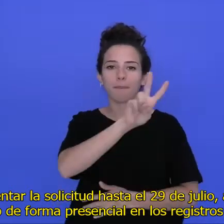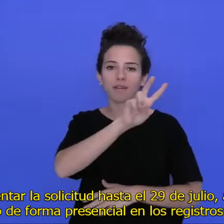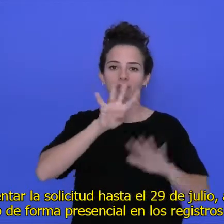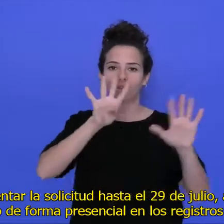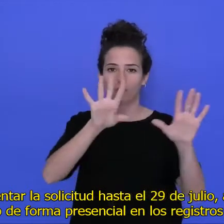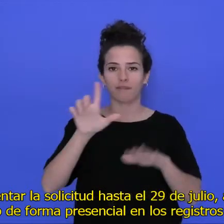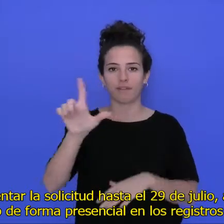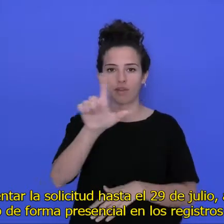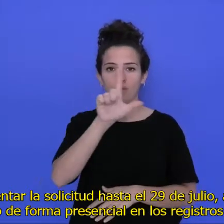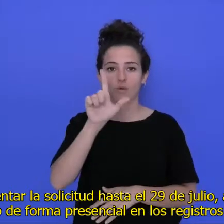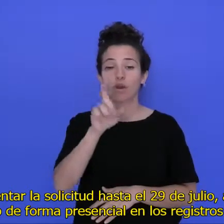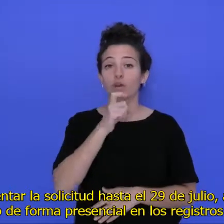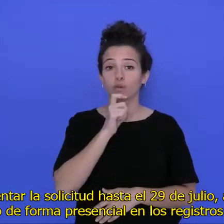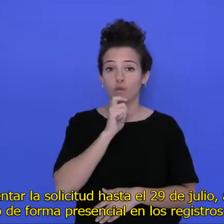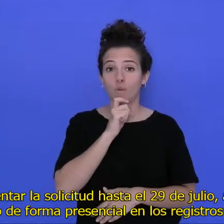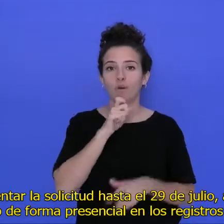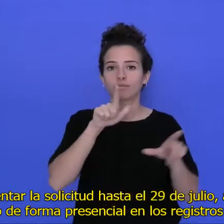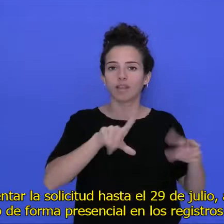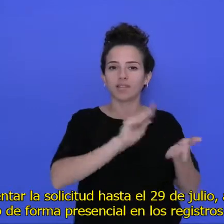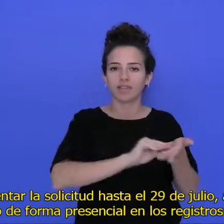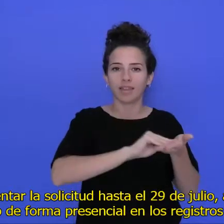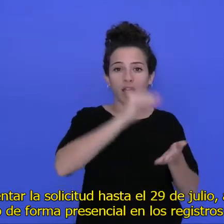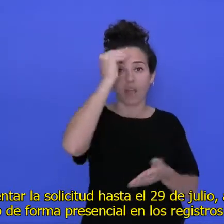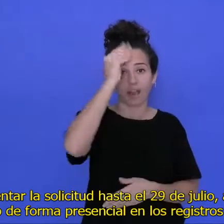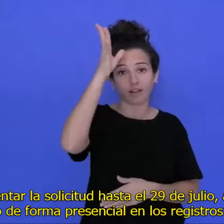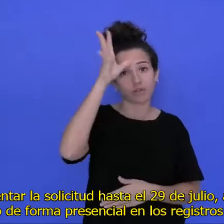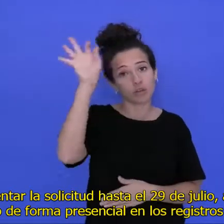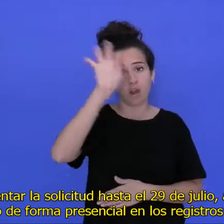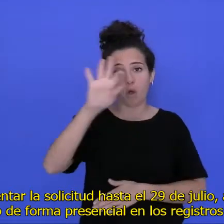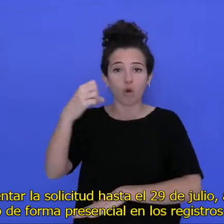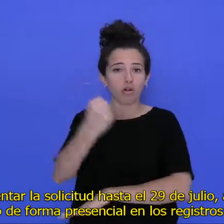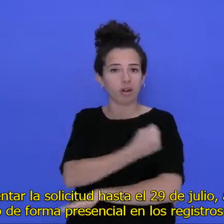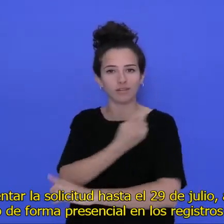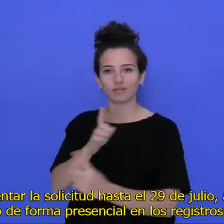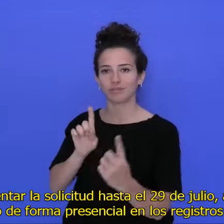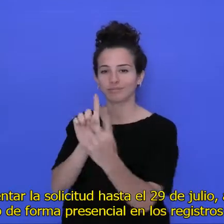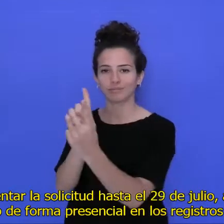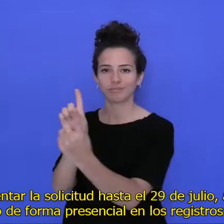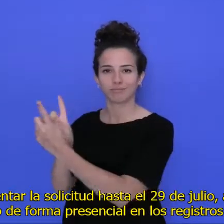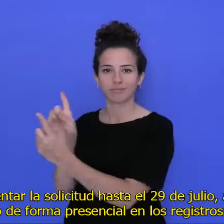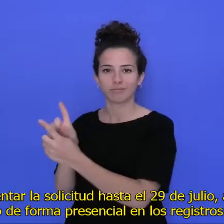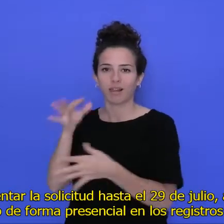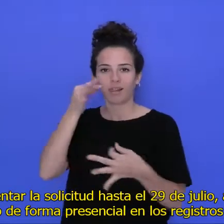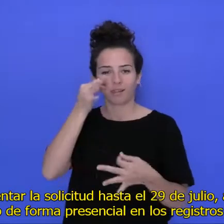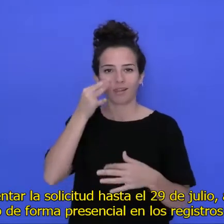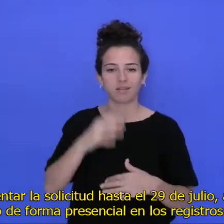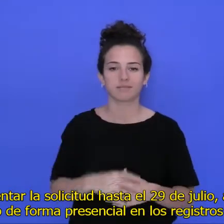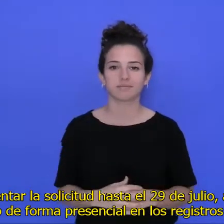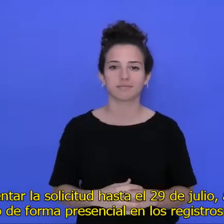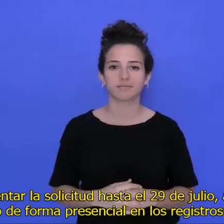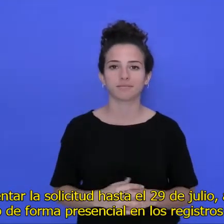julio. A través de la sede electrónica o de forma presencial en los registros correspondientes.